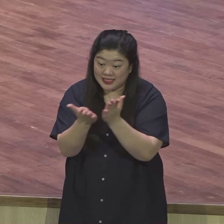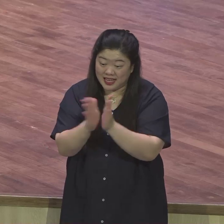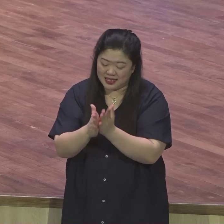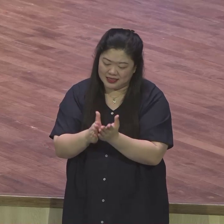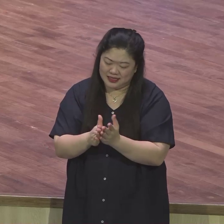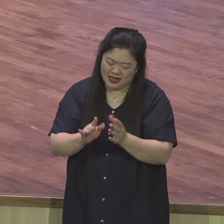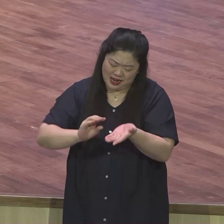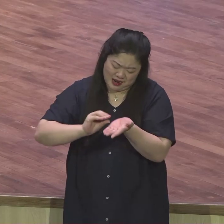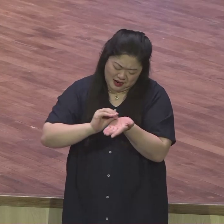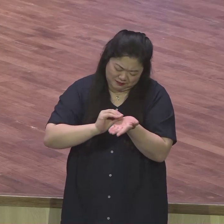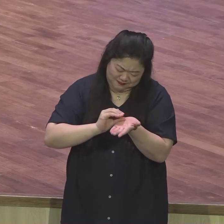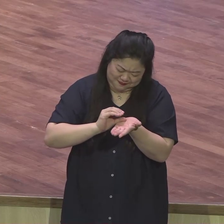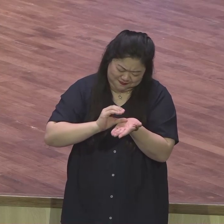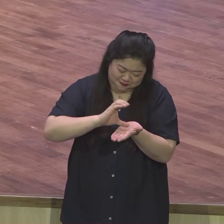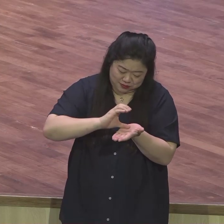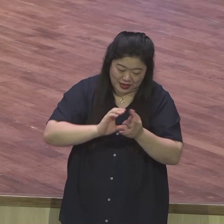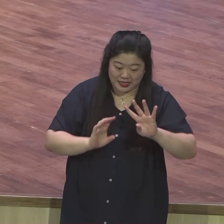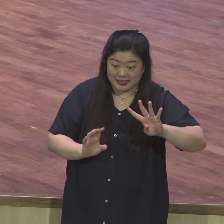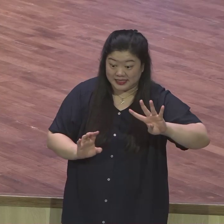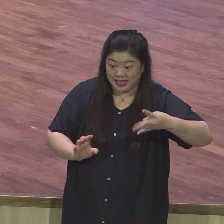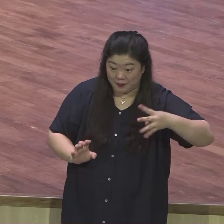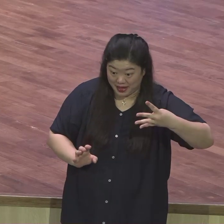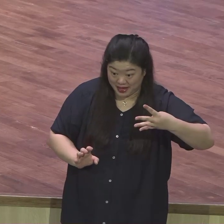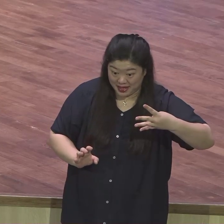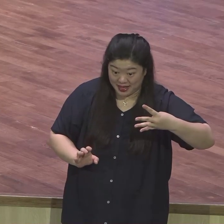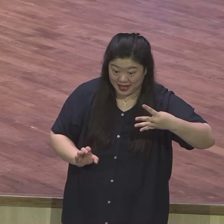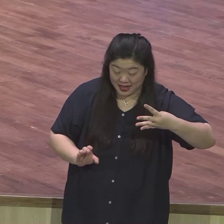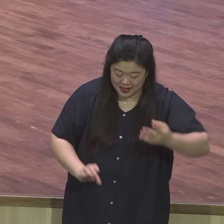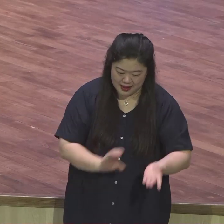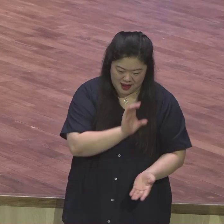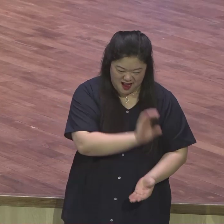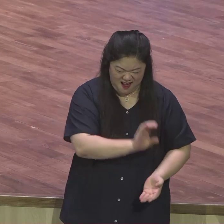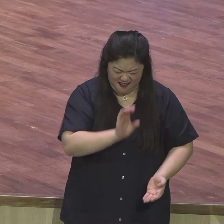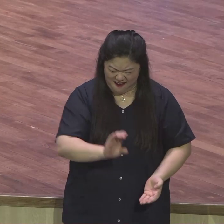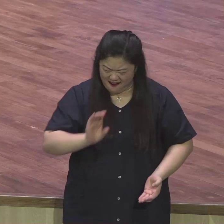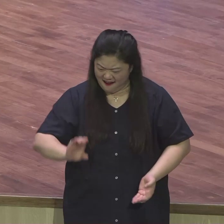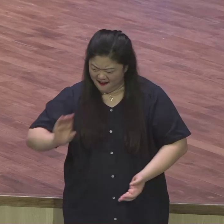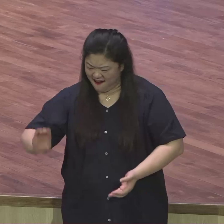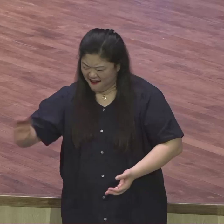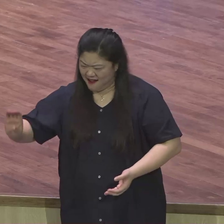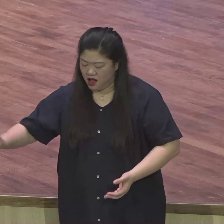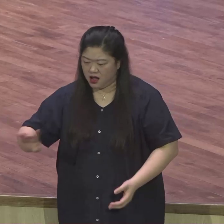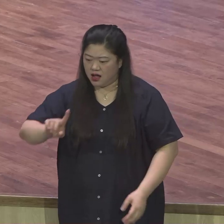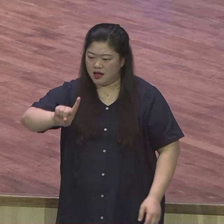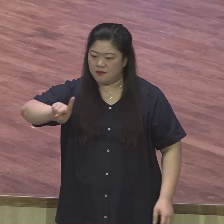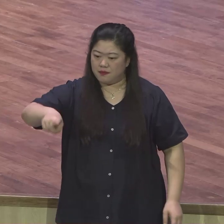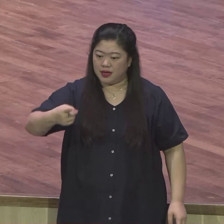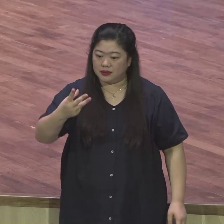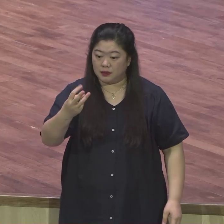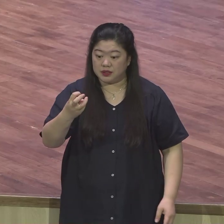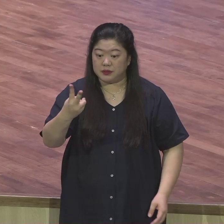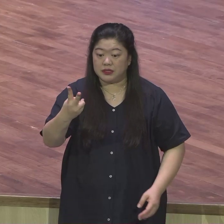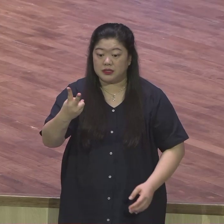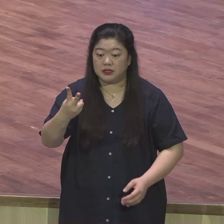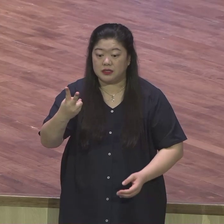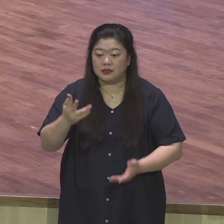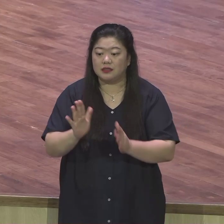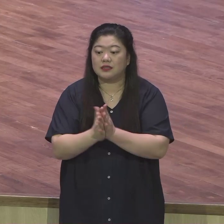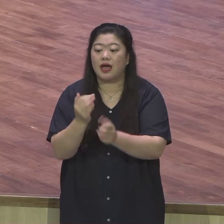132권을 낼 수 있다고 그랬어요. 400페이지 책을 132권. 그 정도로 우리가